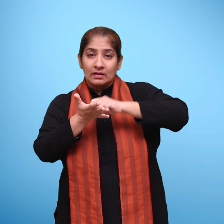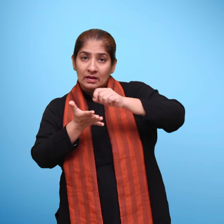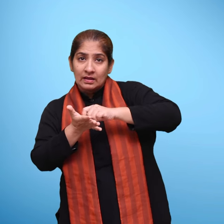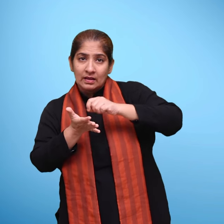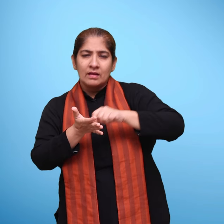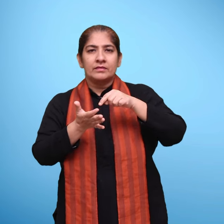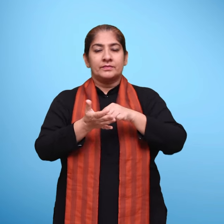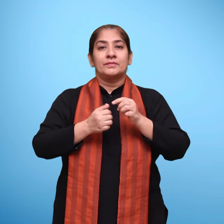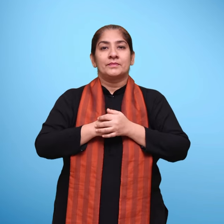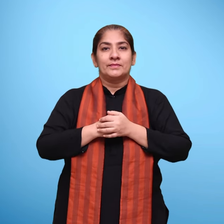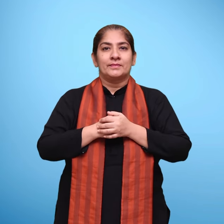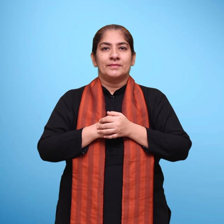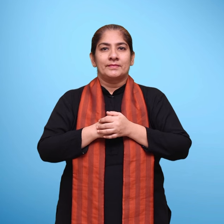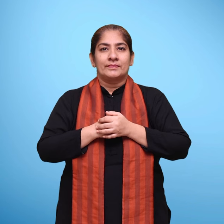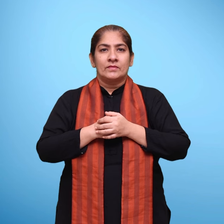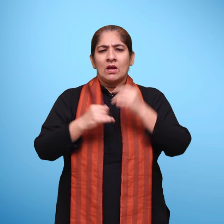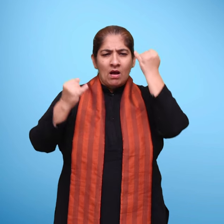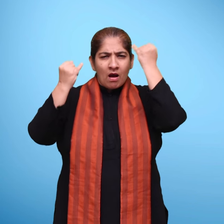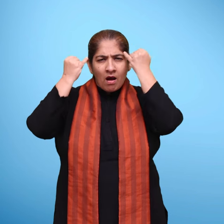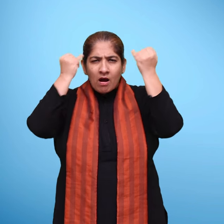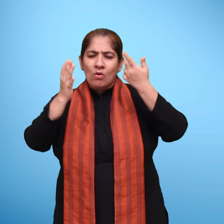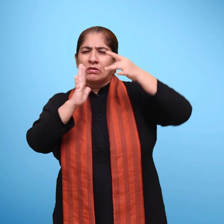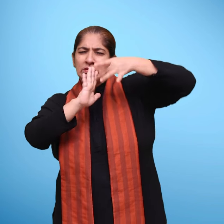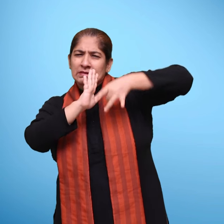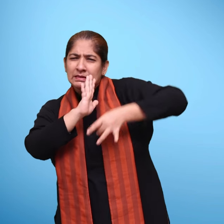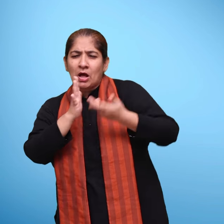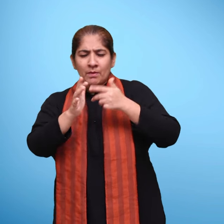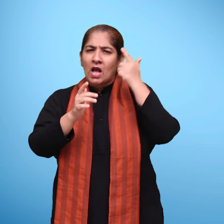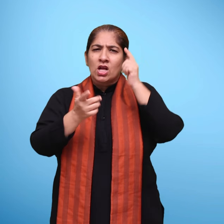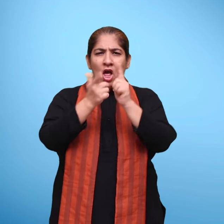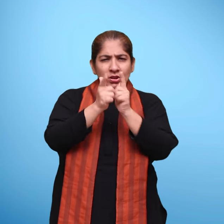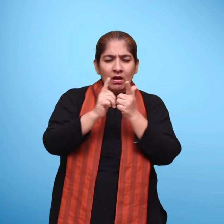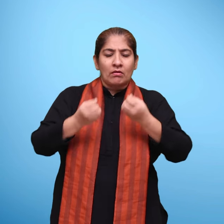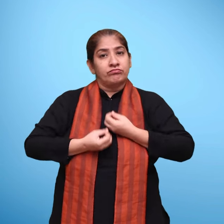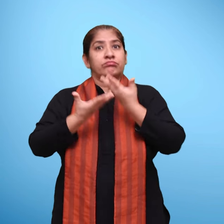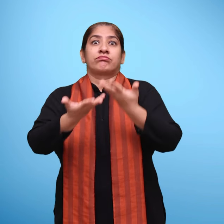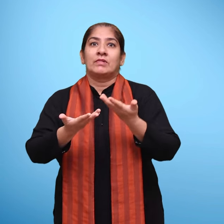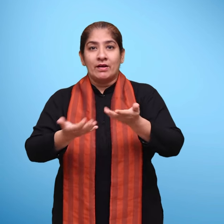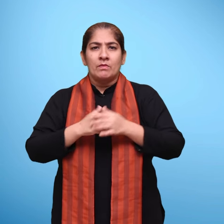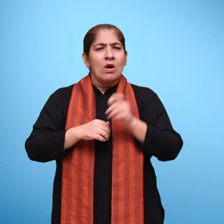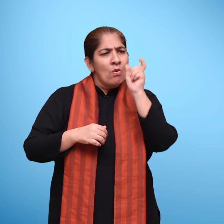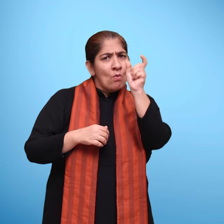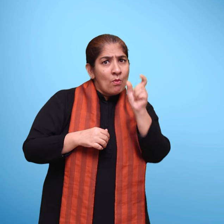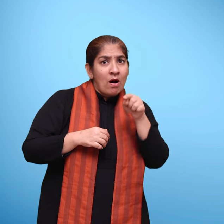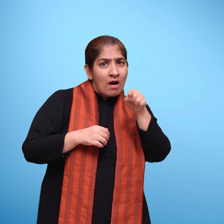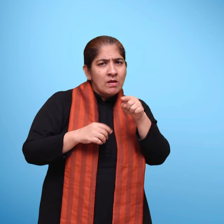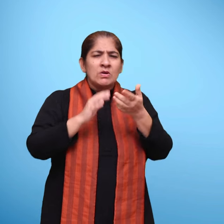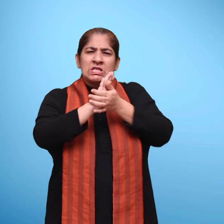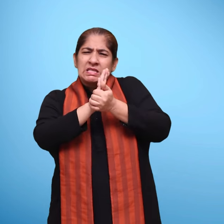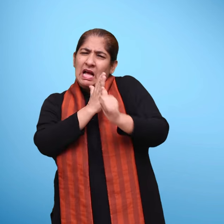लिखना, तारकिक और विवस्थत तरीके से विचारों या सूचनाओं की प्रस्तुती के साथ साथ शब्दों को सही